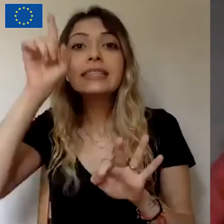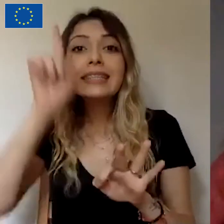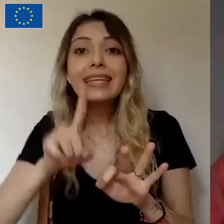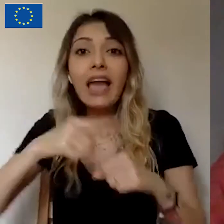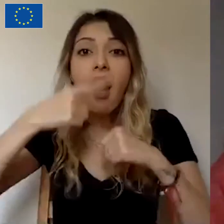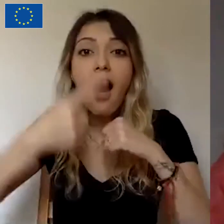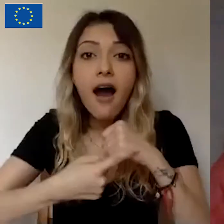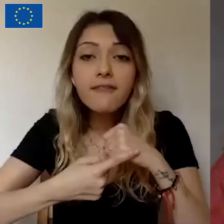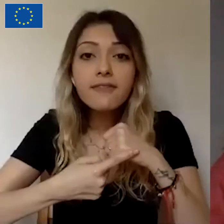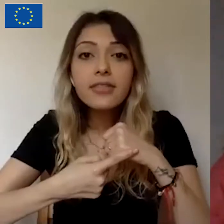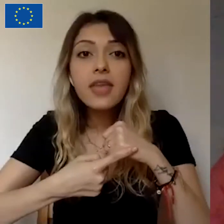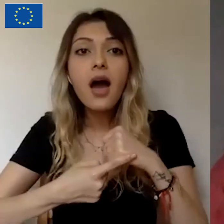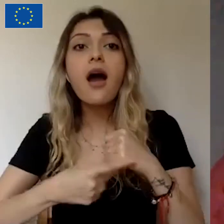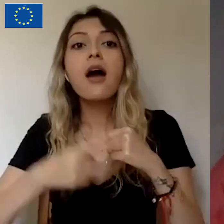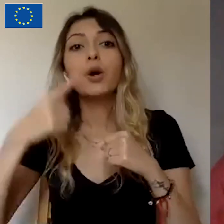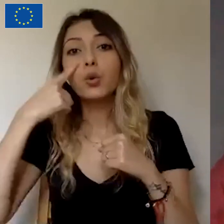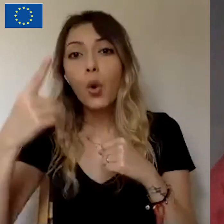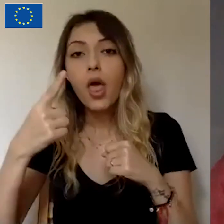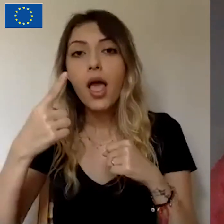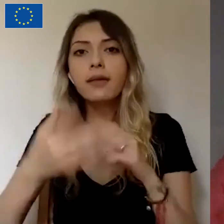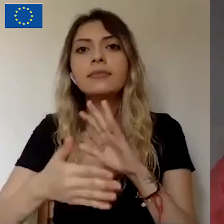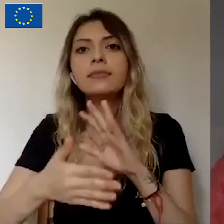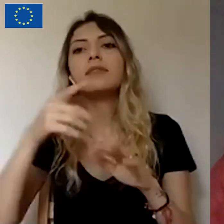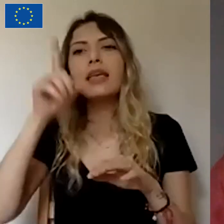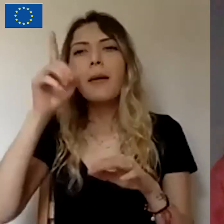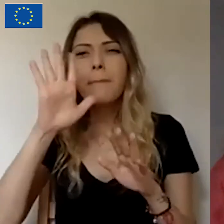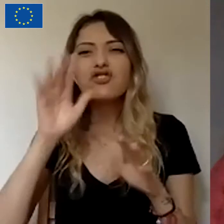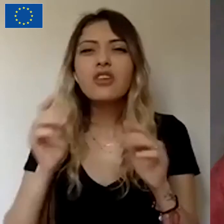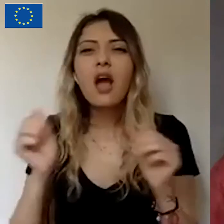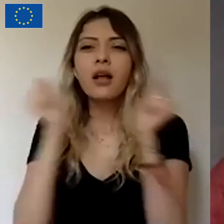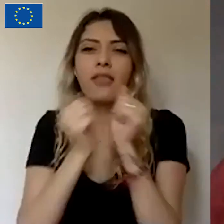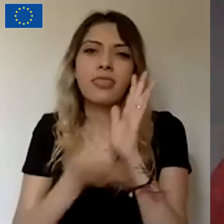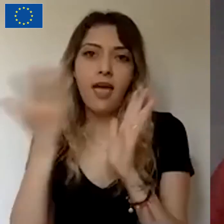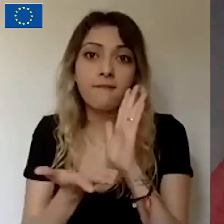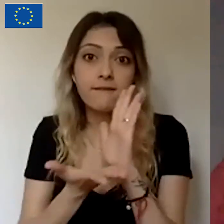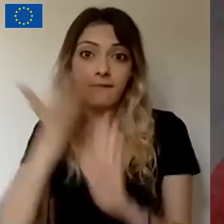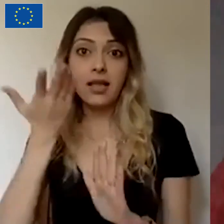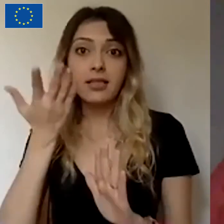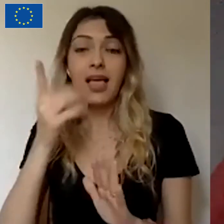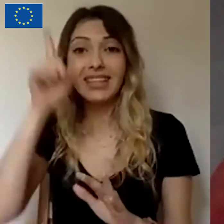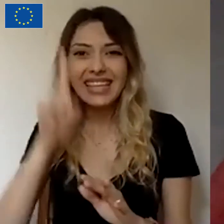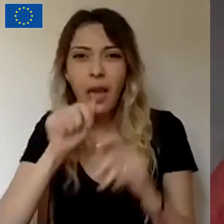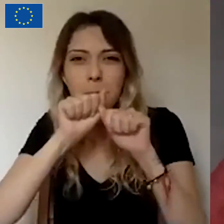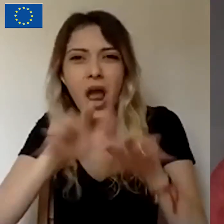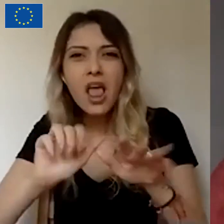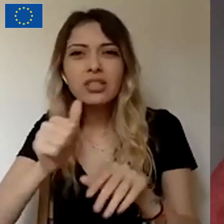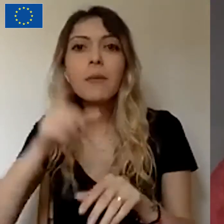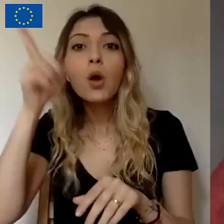diğerlerine göre 5 kat daha fazla oluyor. Dolayısıyla o ilk momentum çok önemli.